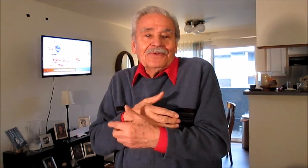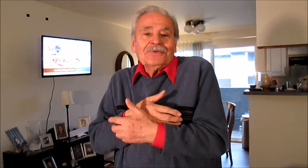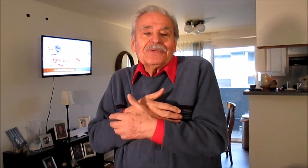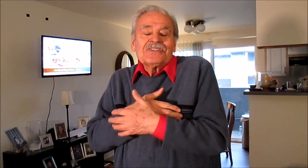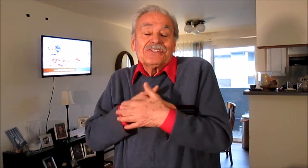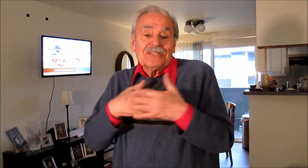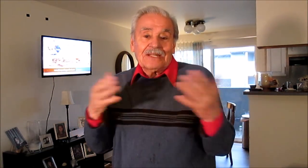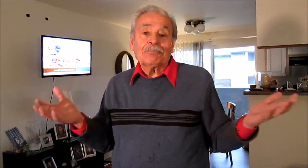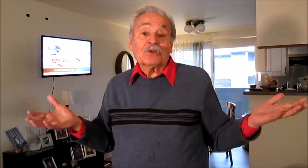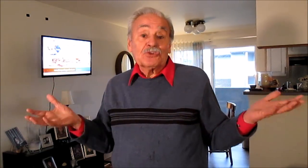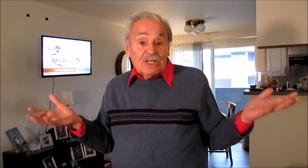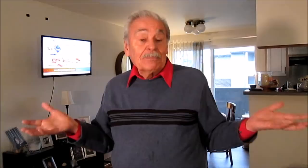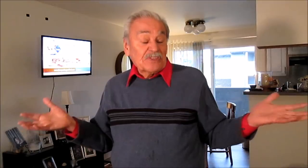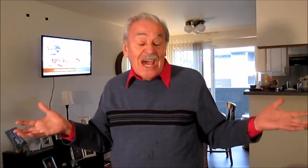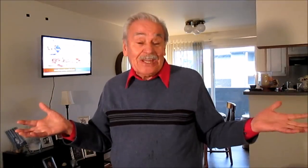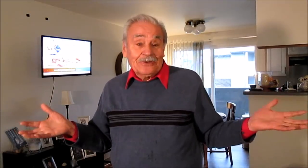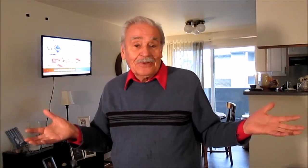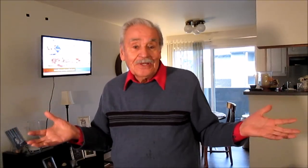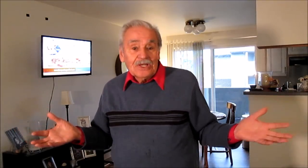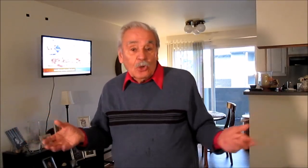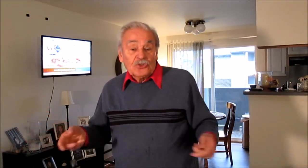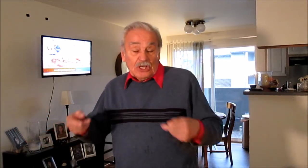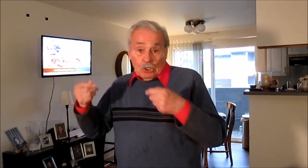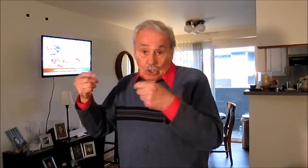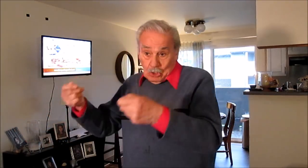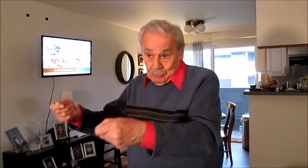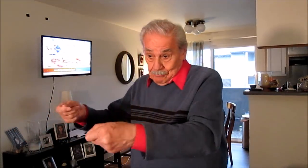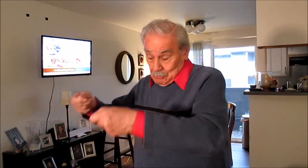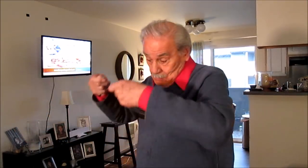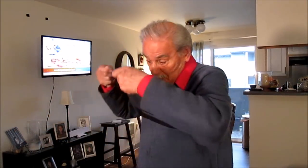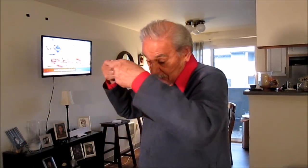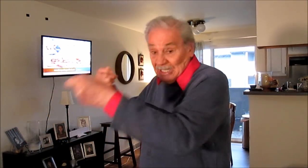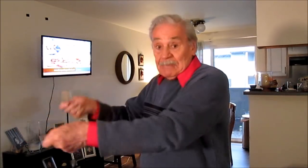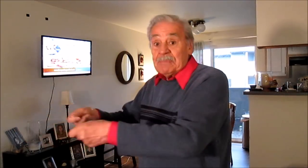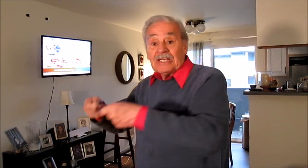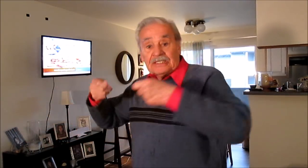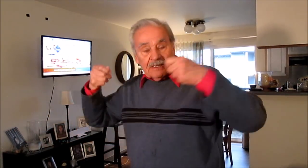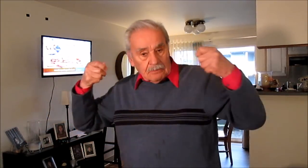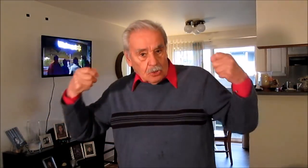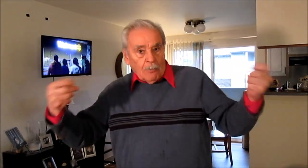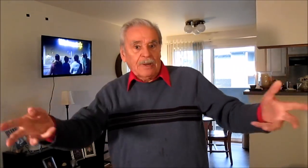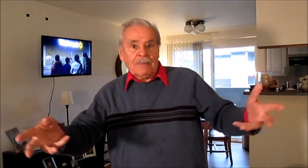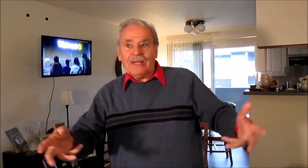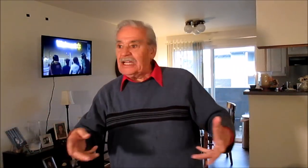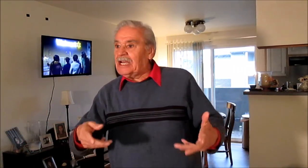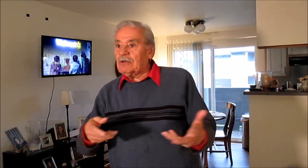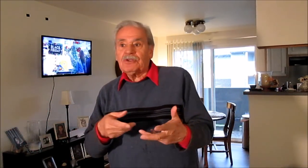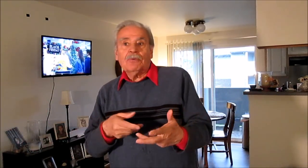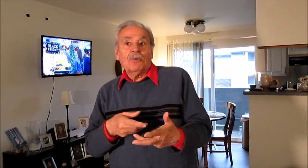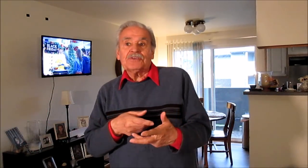no necesitan, porque son empresarios. O sea, reinvierten, compran maquinaria, o sea, vos ves,